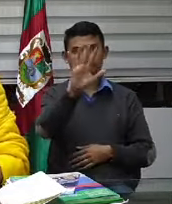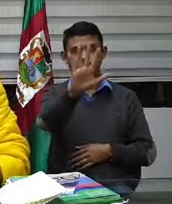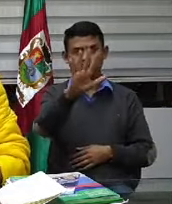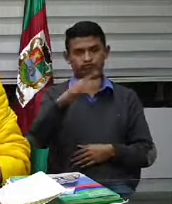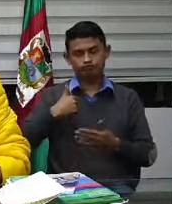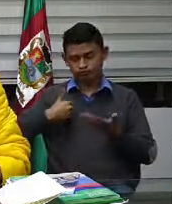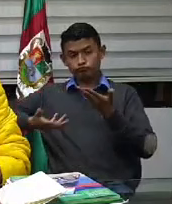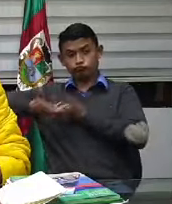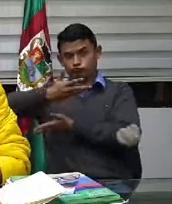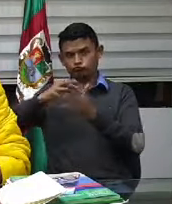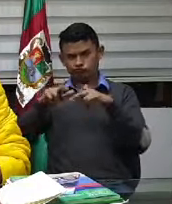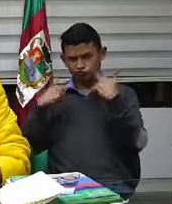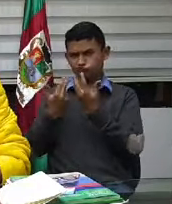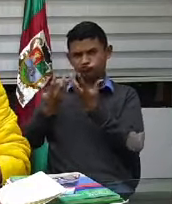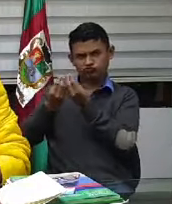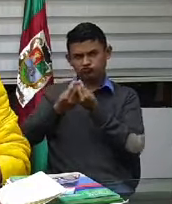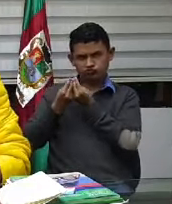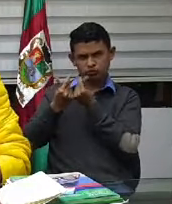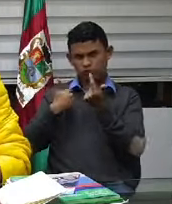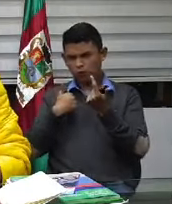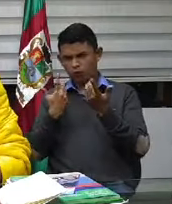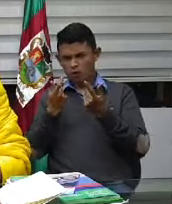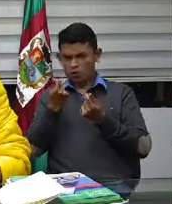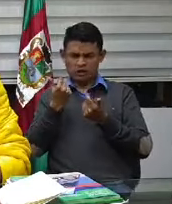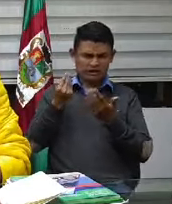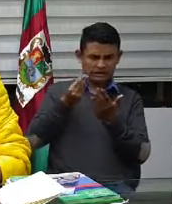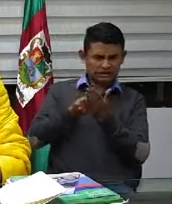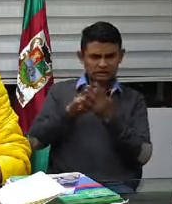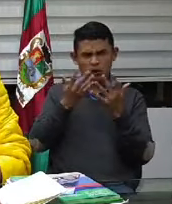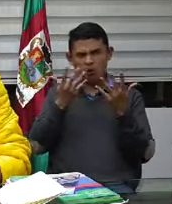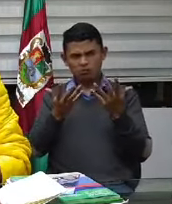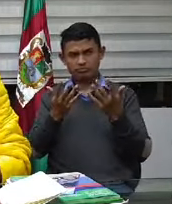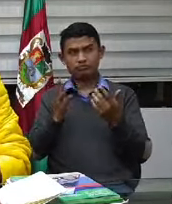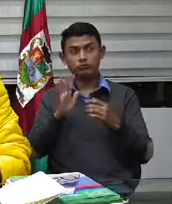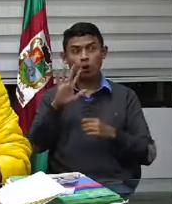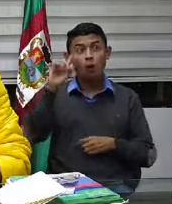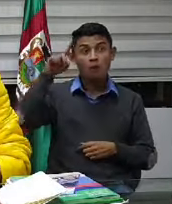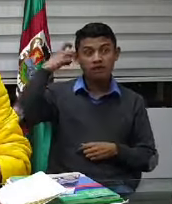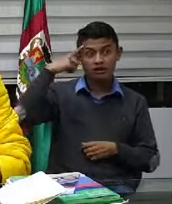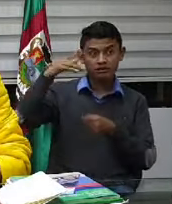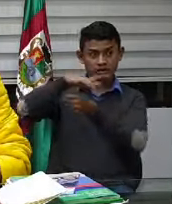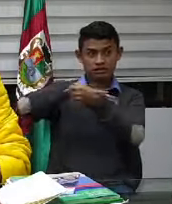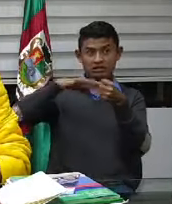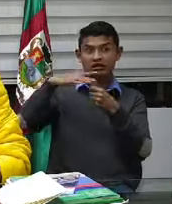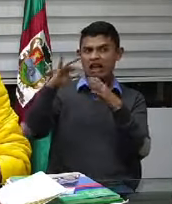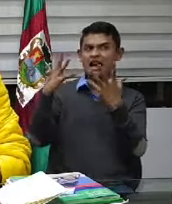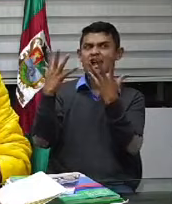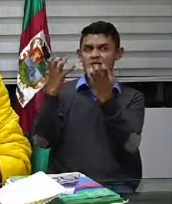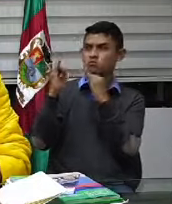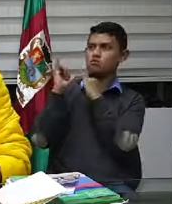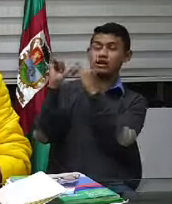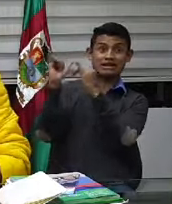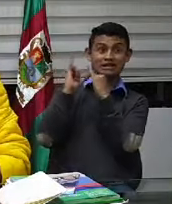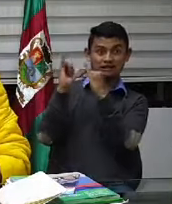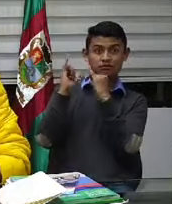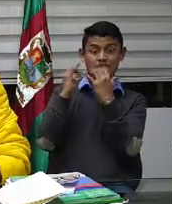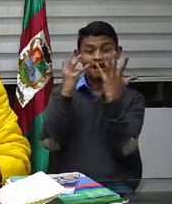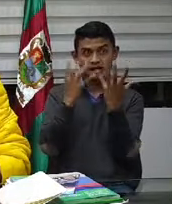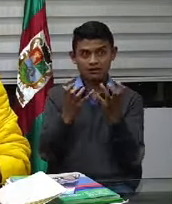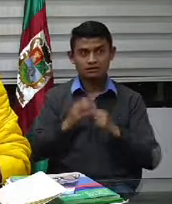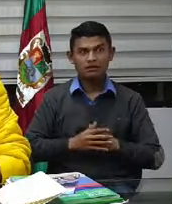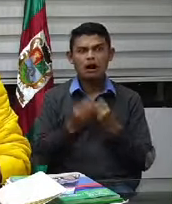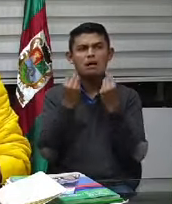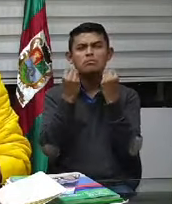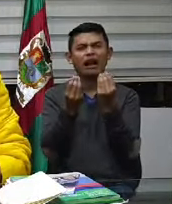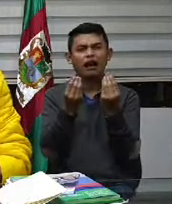ya se lo comenté el gobernador de Cundinamarca él también estaba adelantando eso para lograr que podamos hacer muchísimas mas pruebas